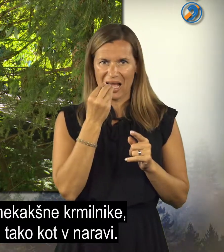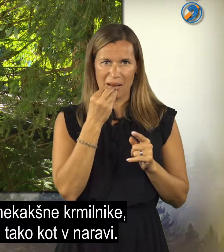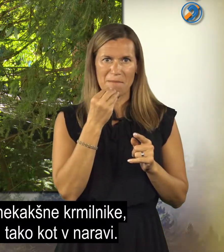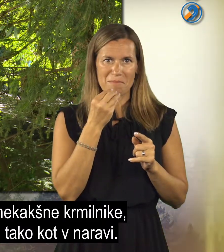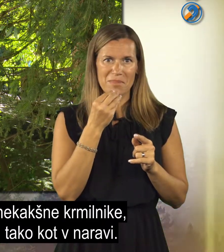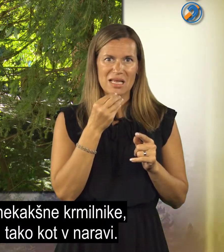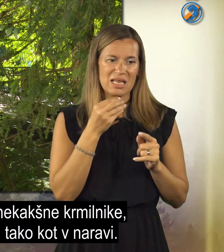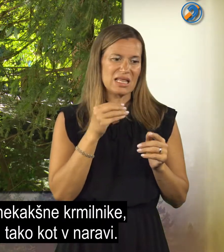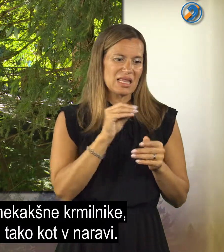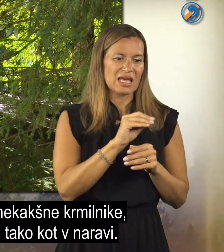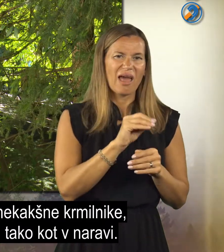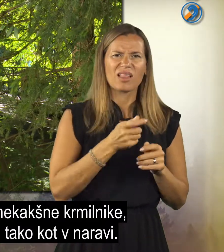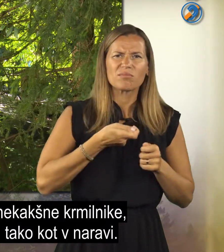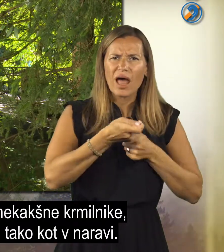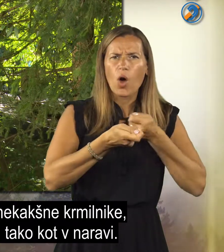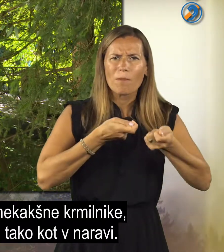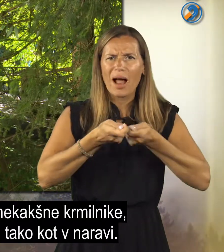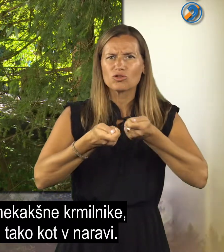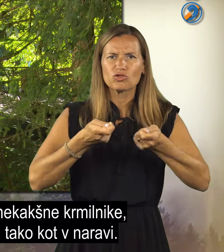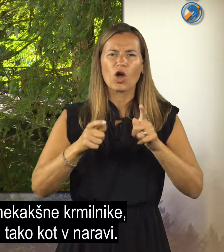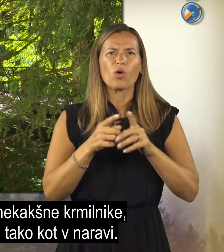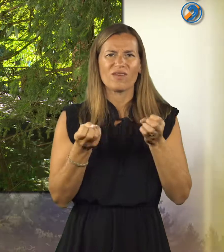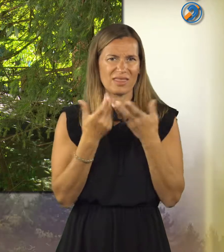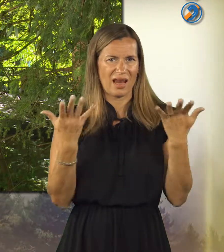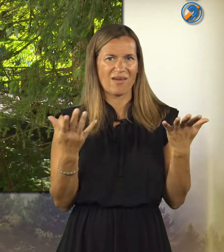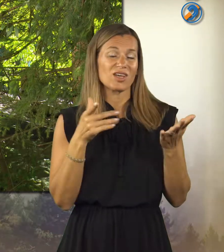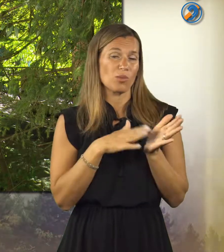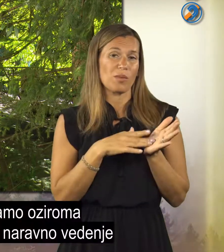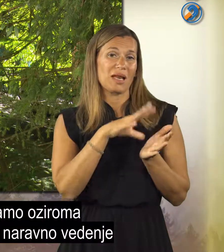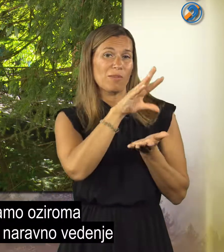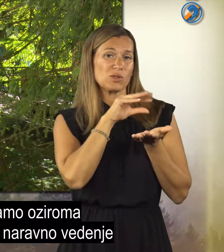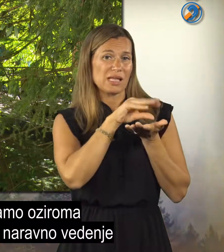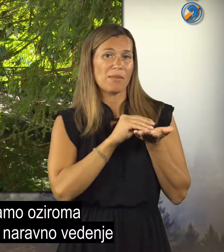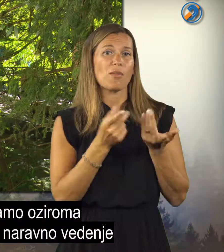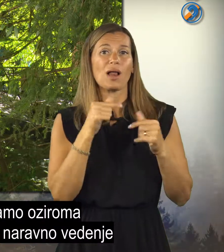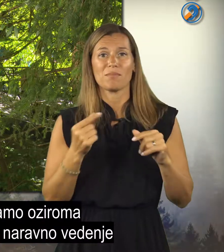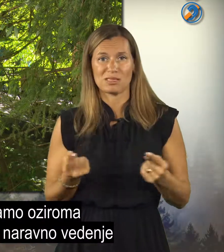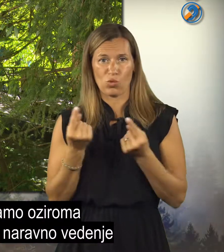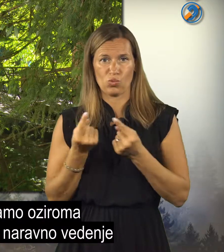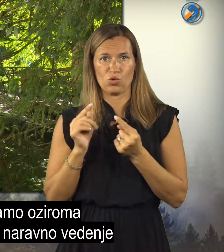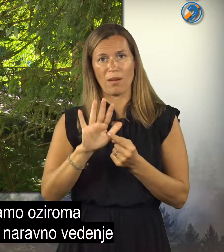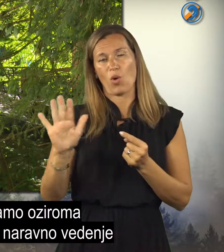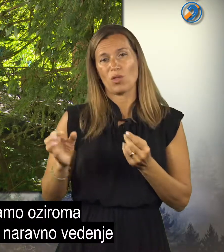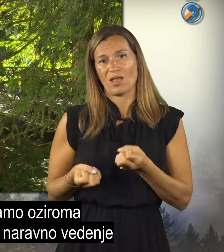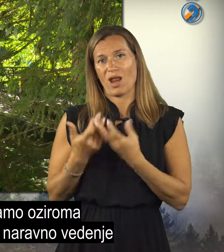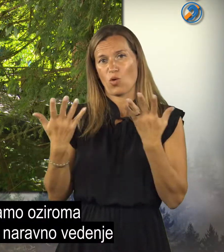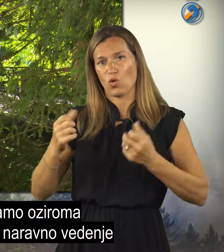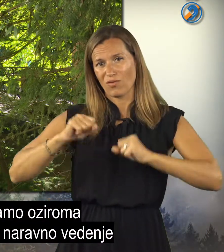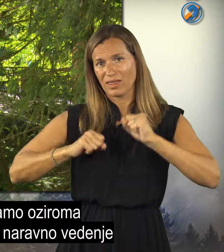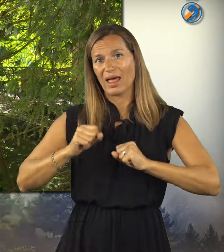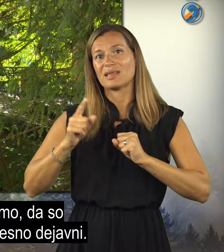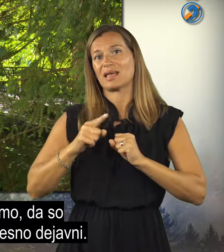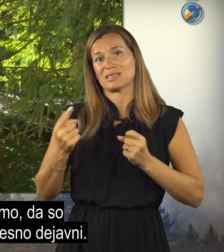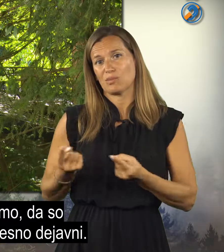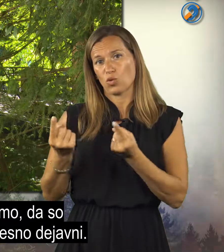krmilnike, kamar vtikajo palčke, tako kot v naravi. Tako da posnemamo ali pa spodbujamo njihovo naravno